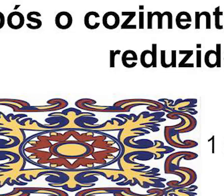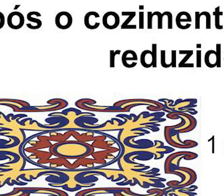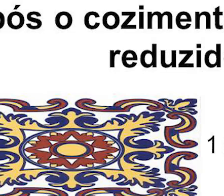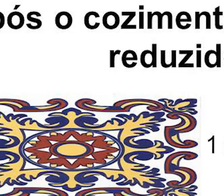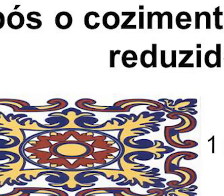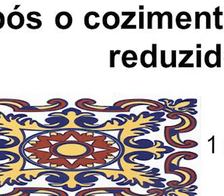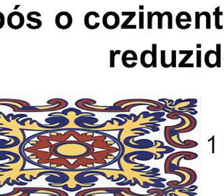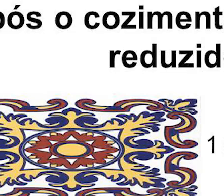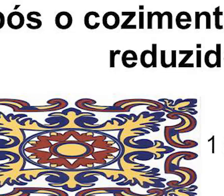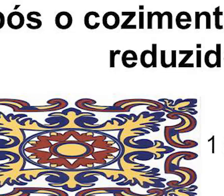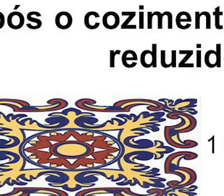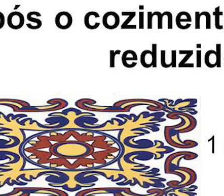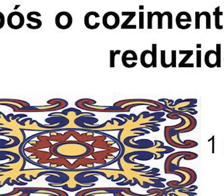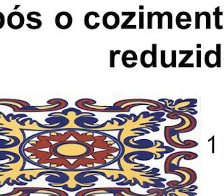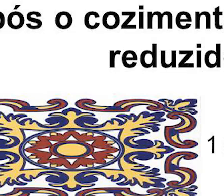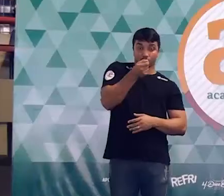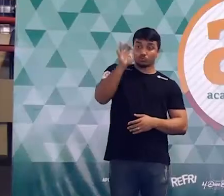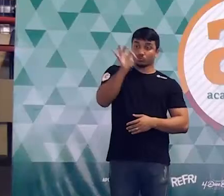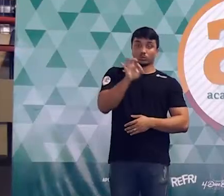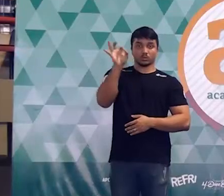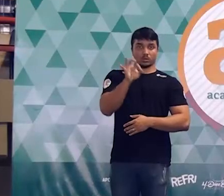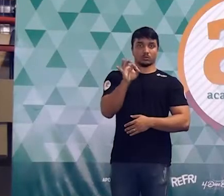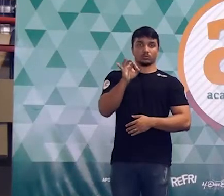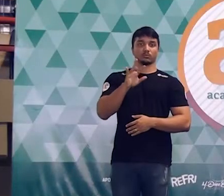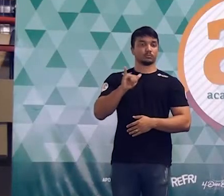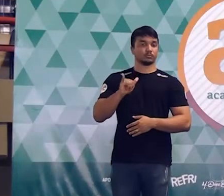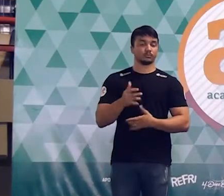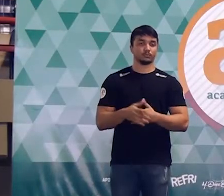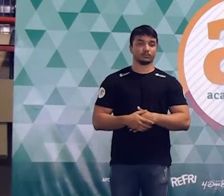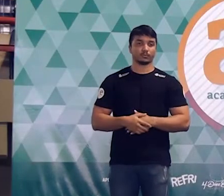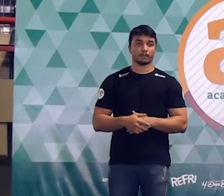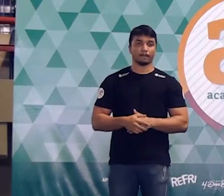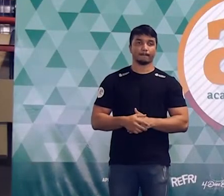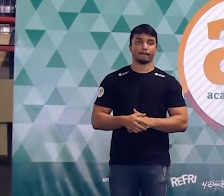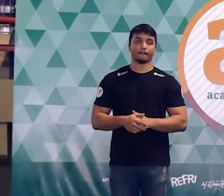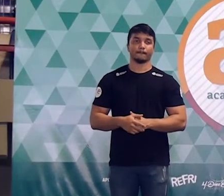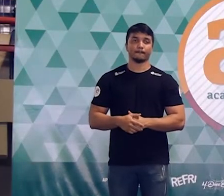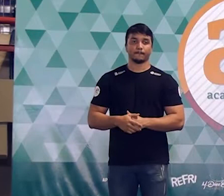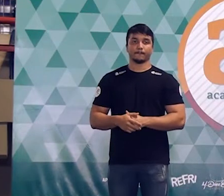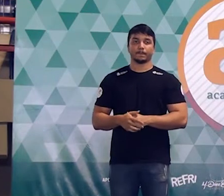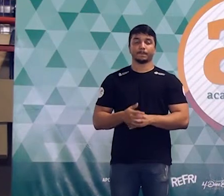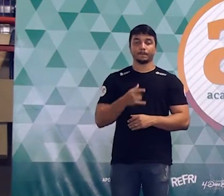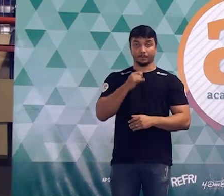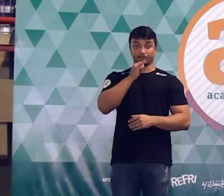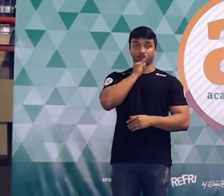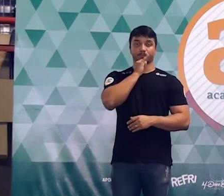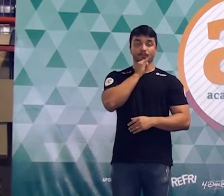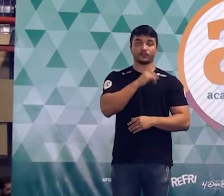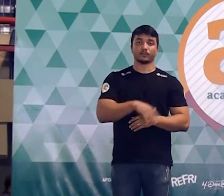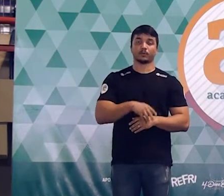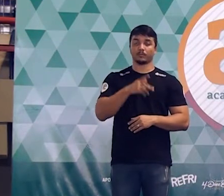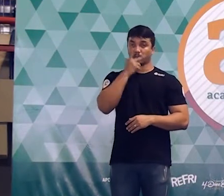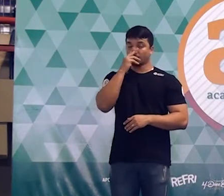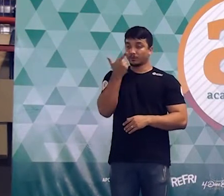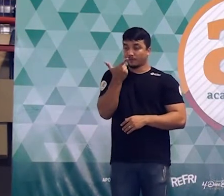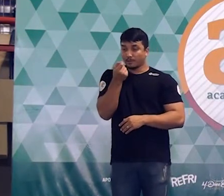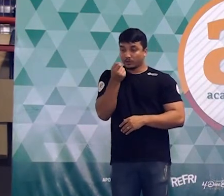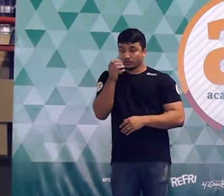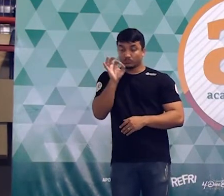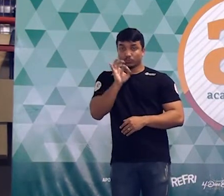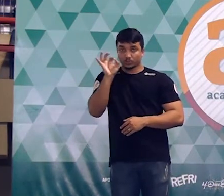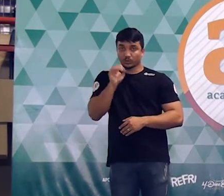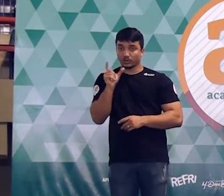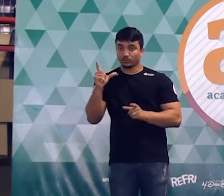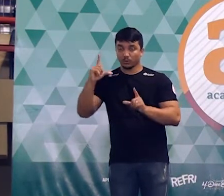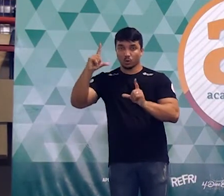Diz que ela vai reduzir em 20%. Pessoal, se alguma medida reduz 20%,